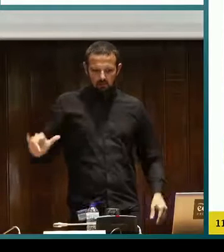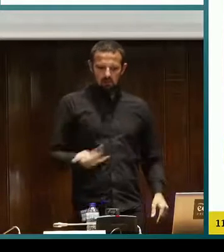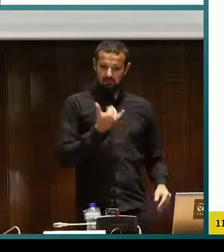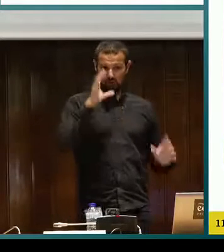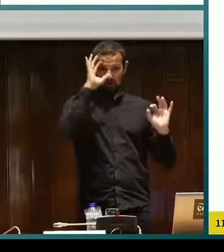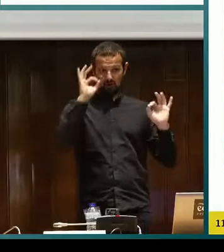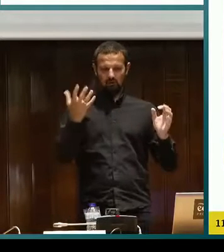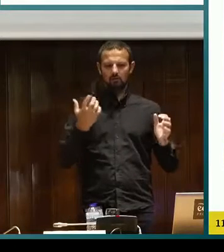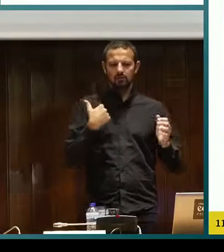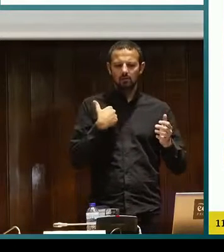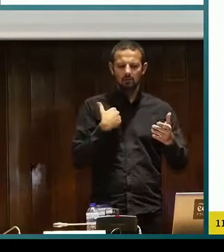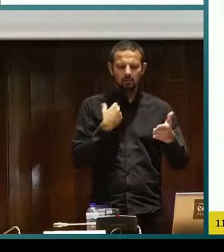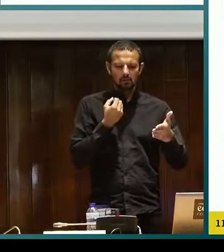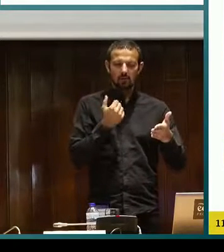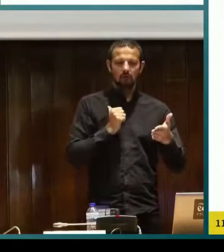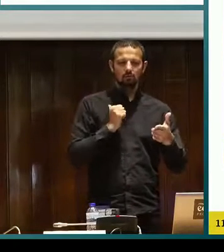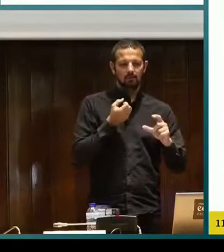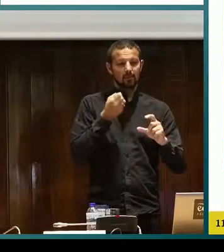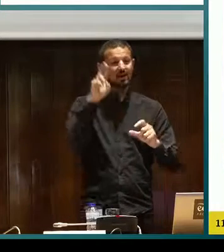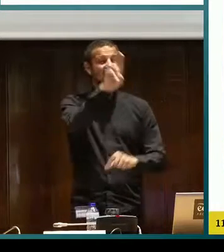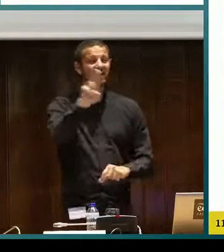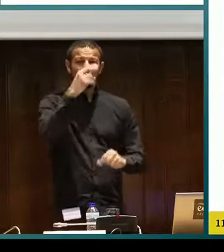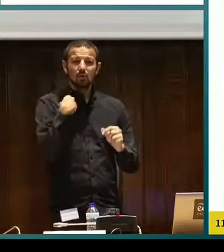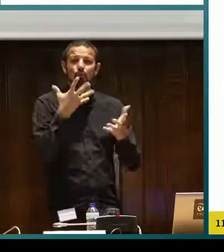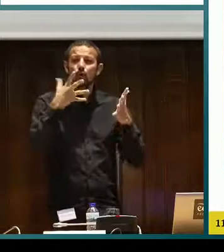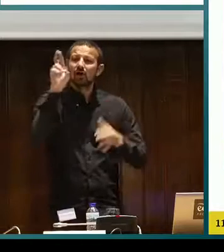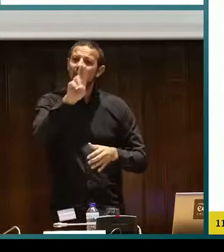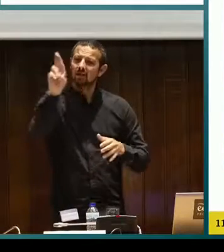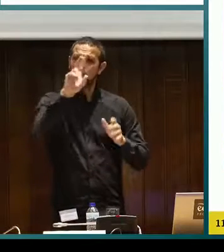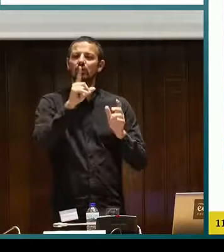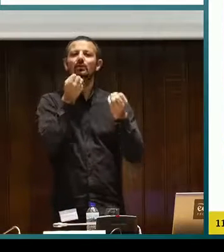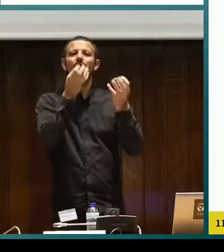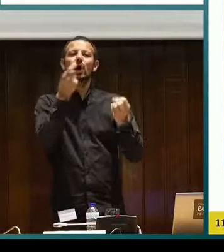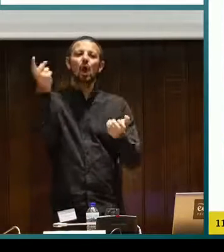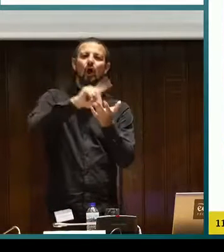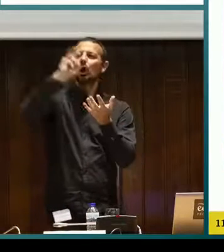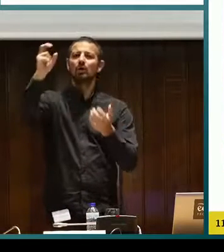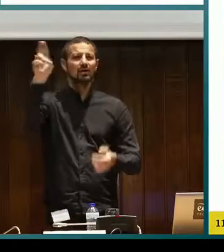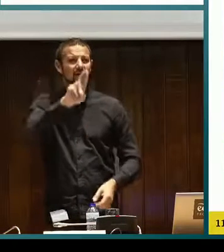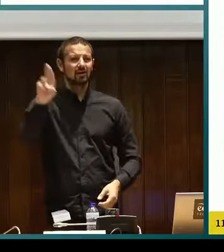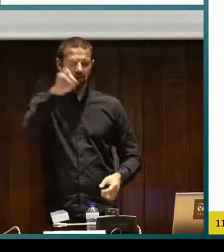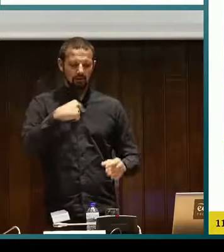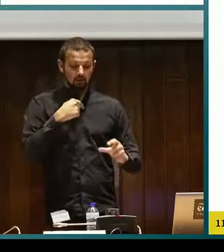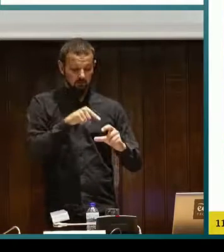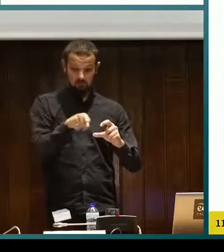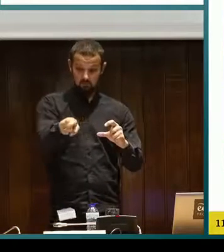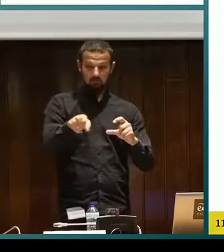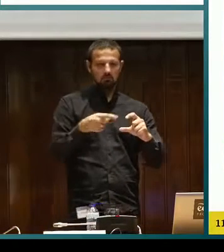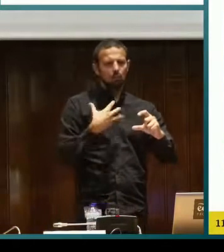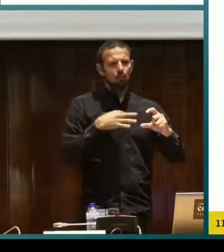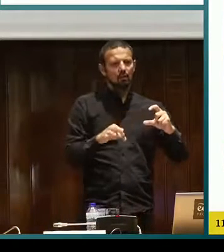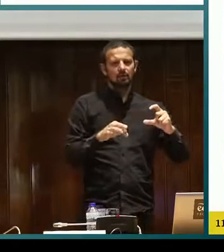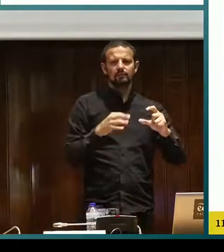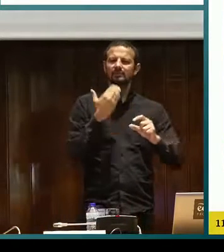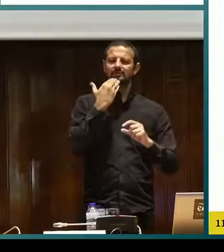que también nos cansamos. Y pensamos en la posibilidad de no repetir los cuentos,